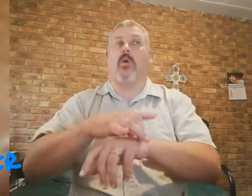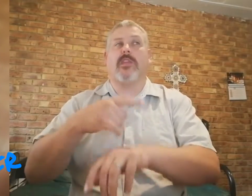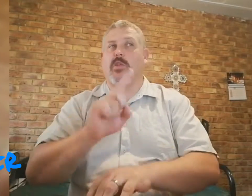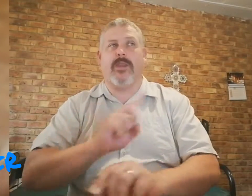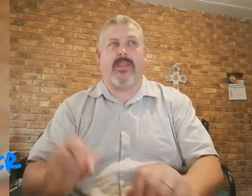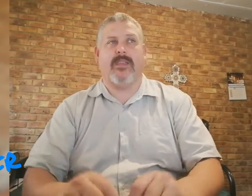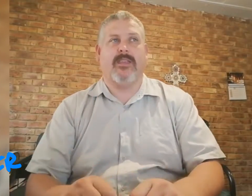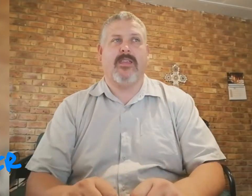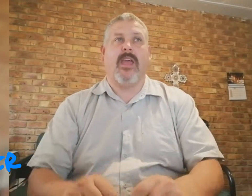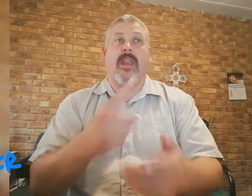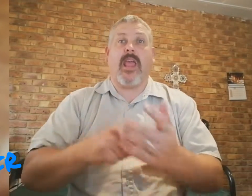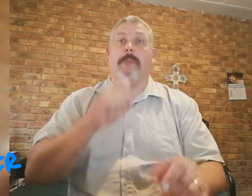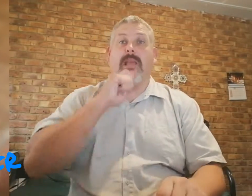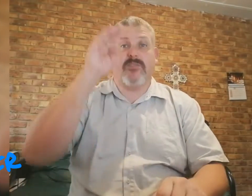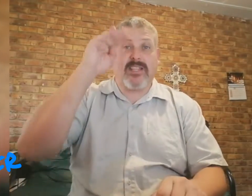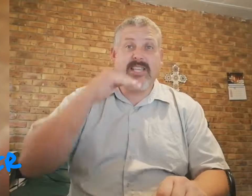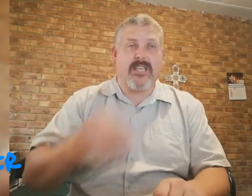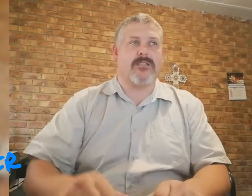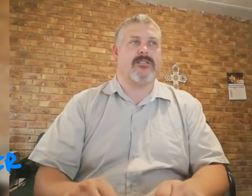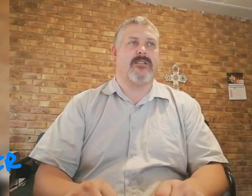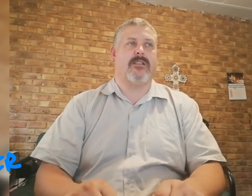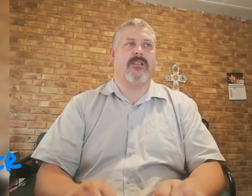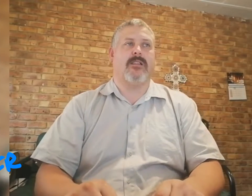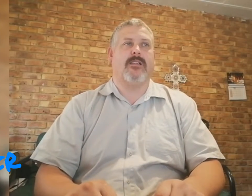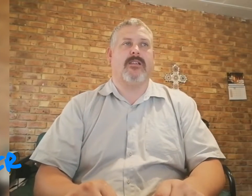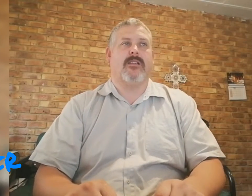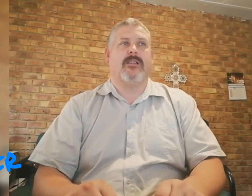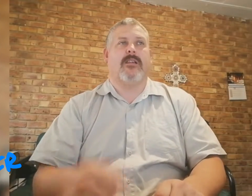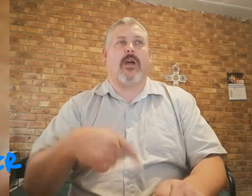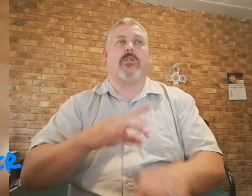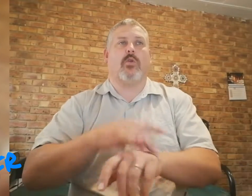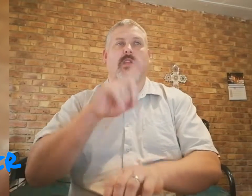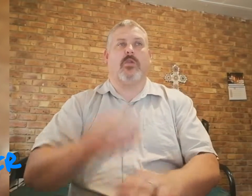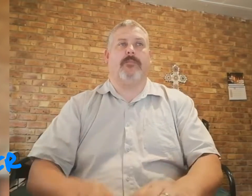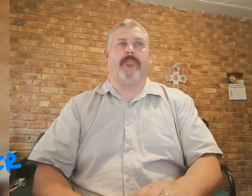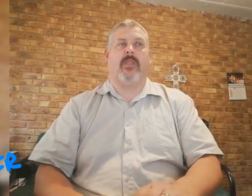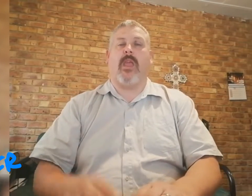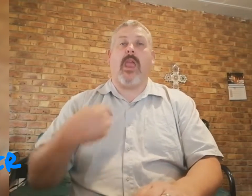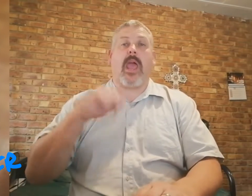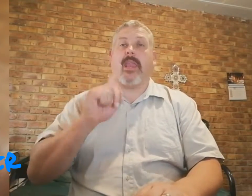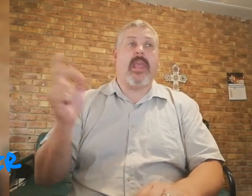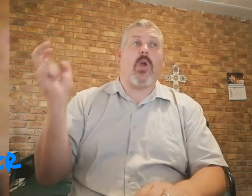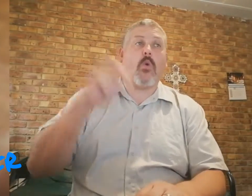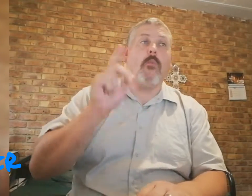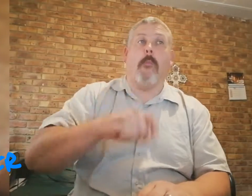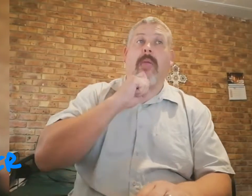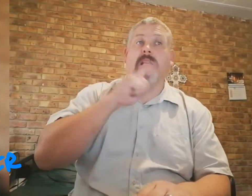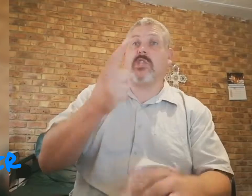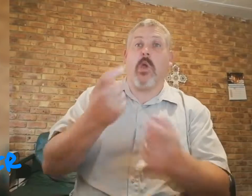dochter toe nie. Jij is mense wat ziek is, van dochter toe. Ek het nie gekomen om mense te